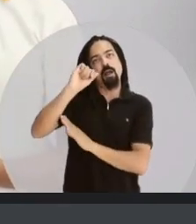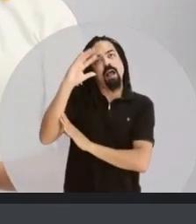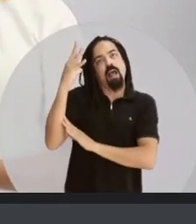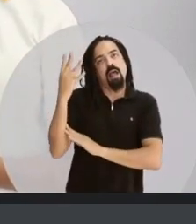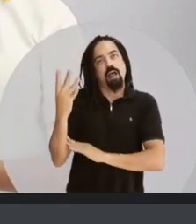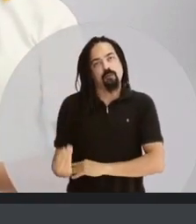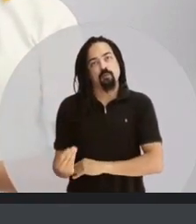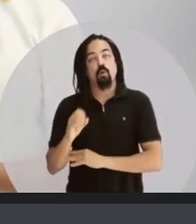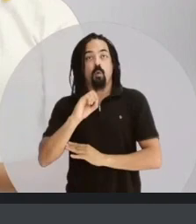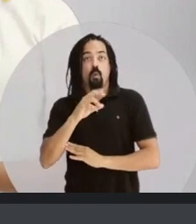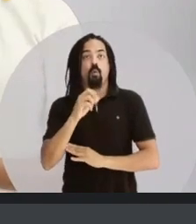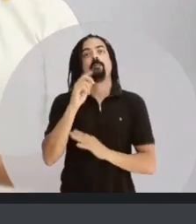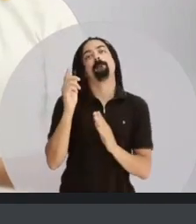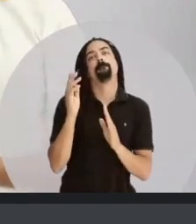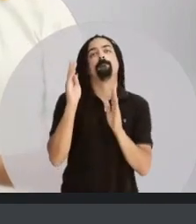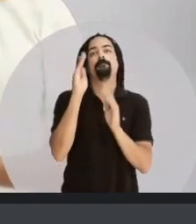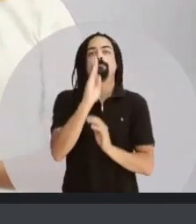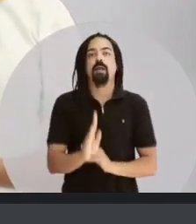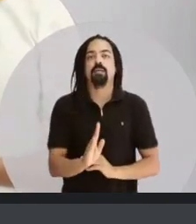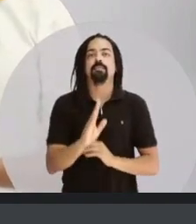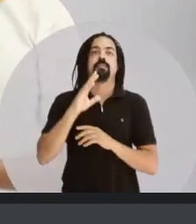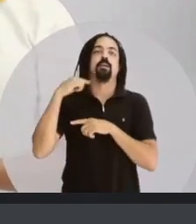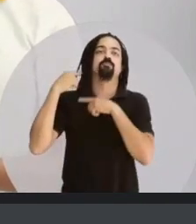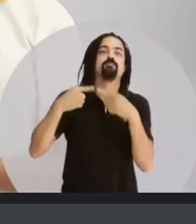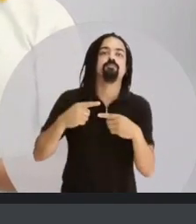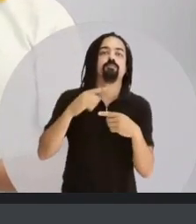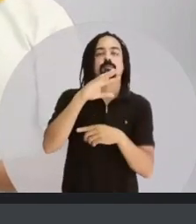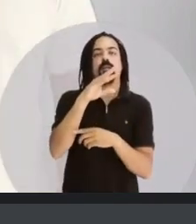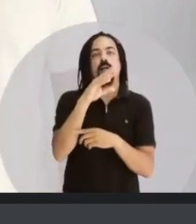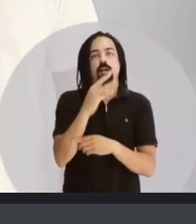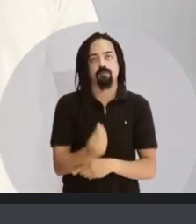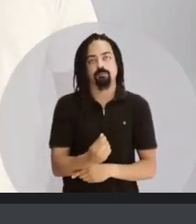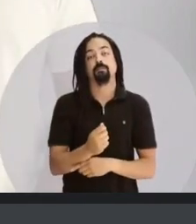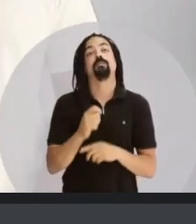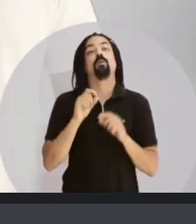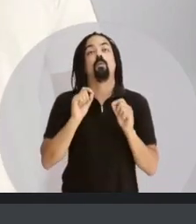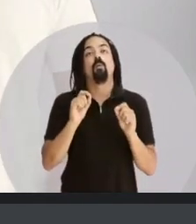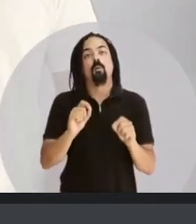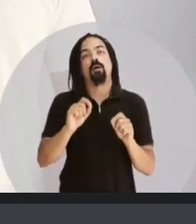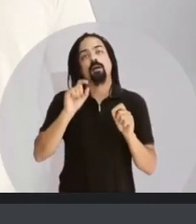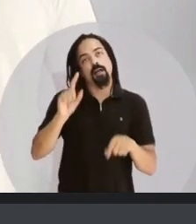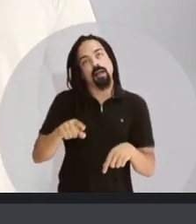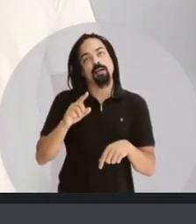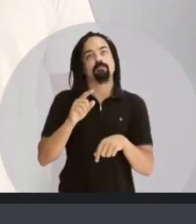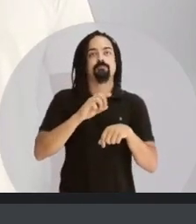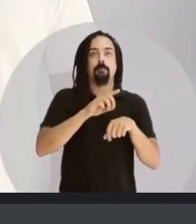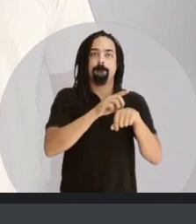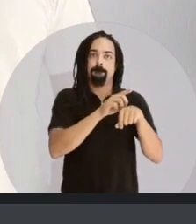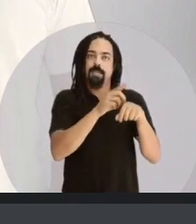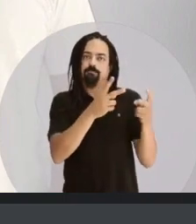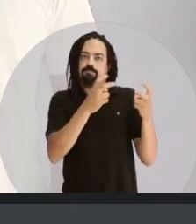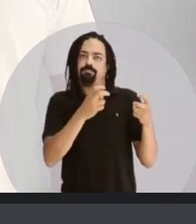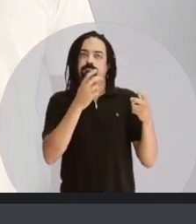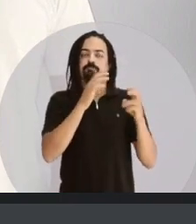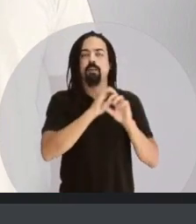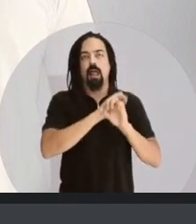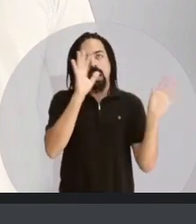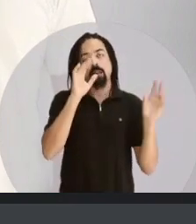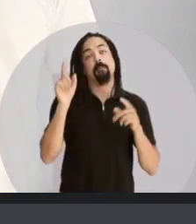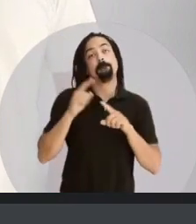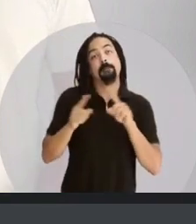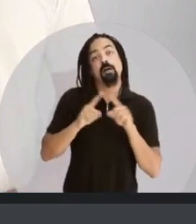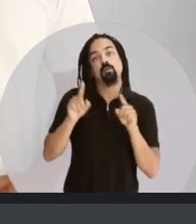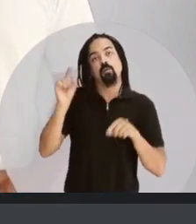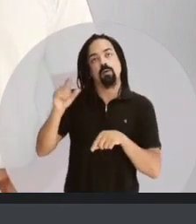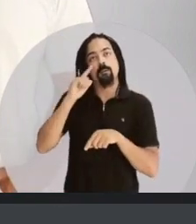característicos de povos negros e africanos ou afro-brasileiros. Nos pretos essas características são totalmente presentes.